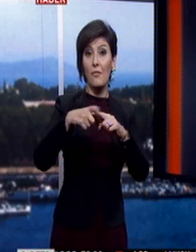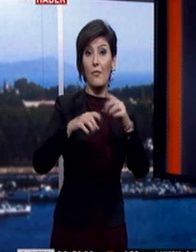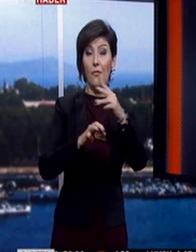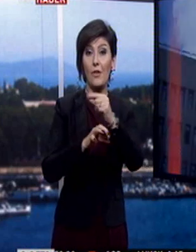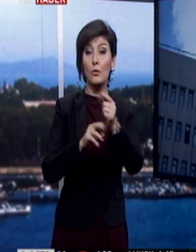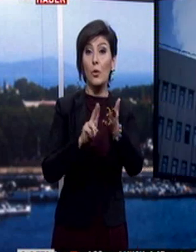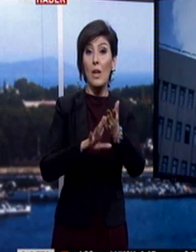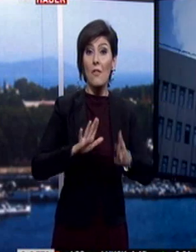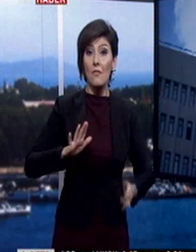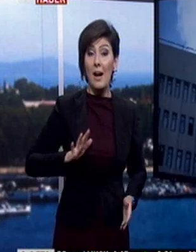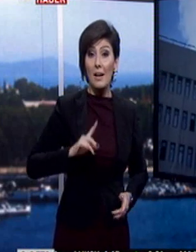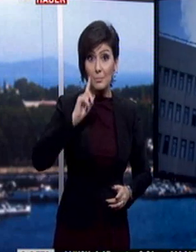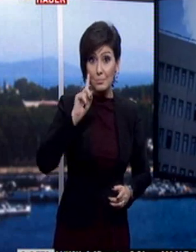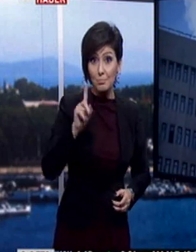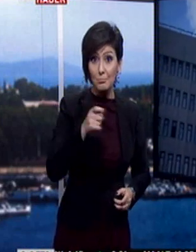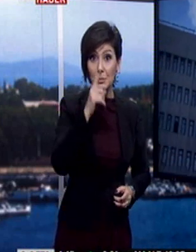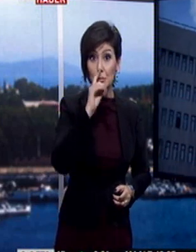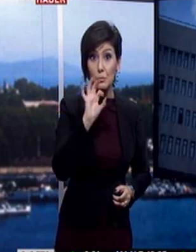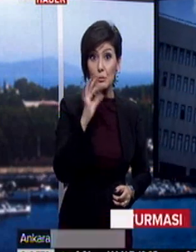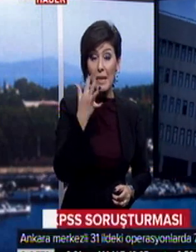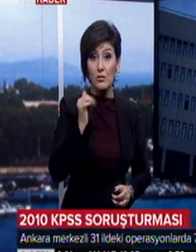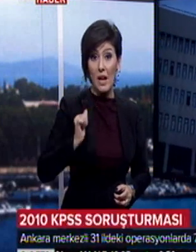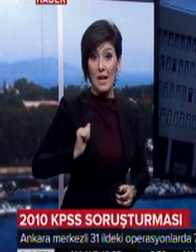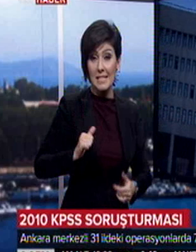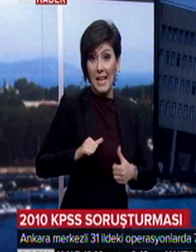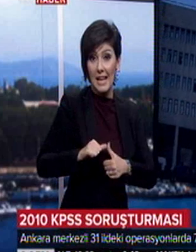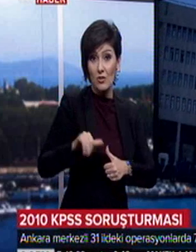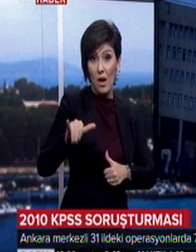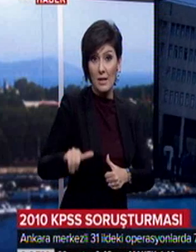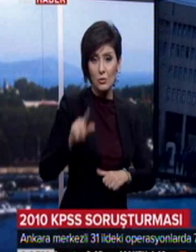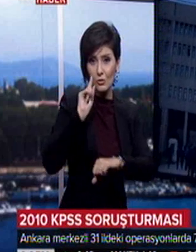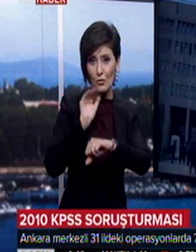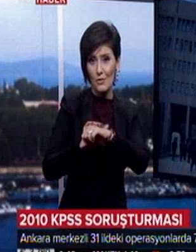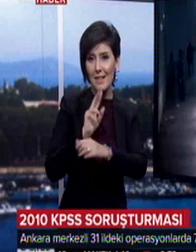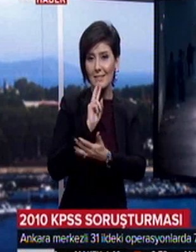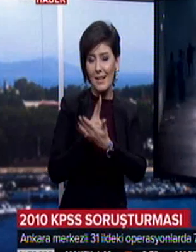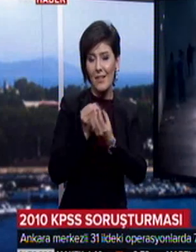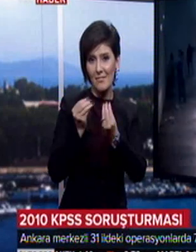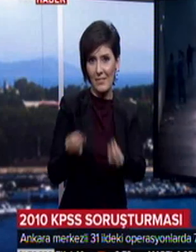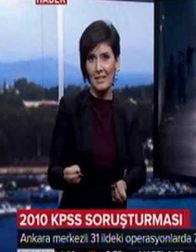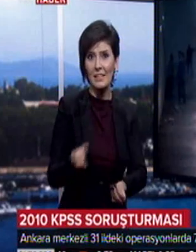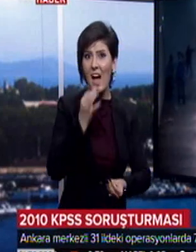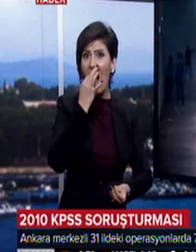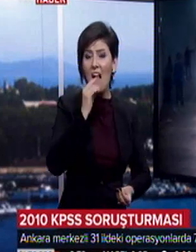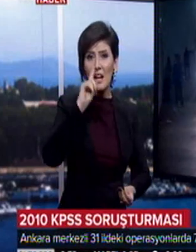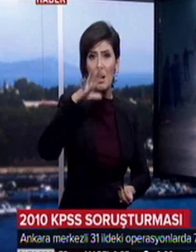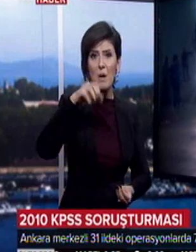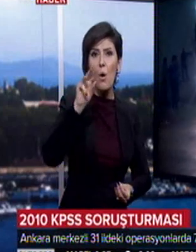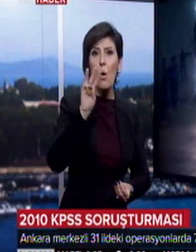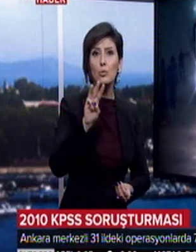FETÖ mensubu oldukları tespit edilen 105 asker eşe hakkında gözaltı kararı verildi. Ankara merkezli 31